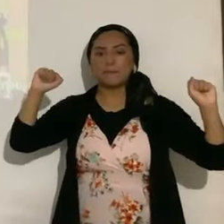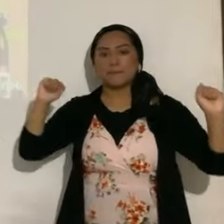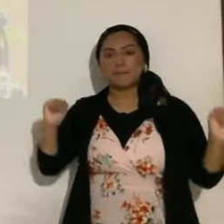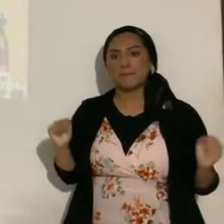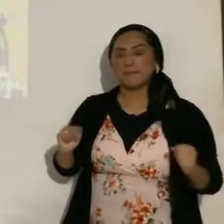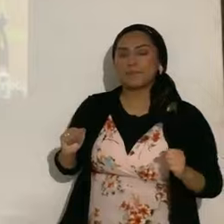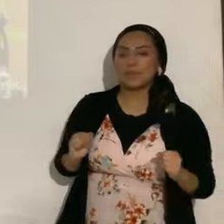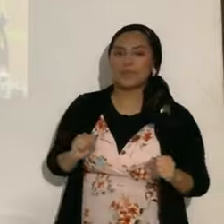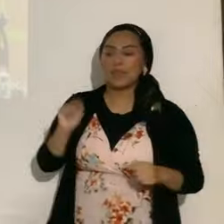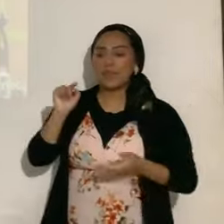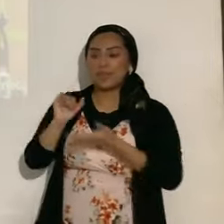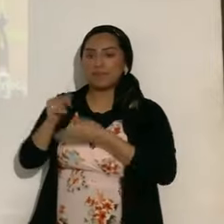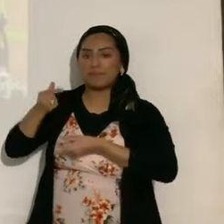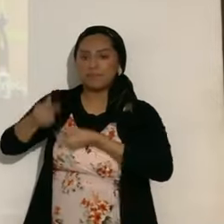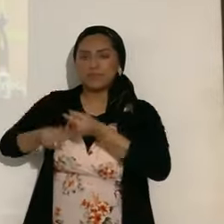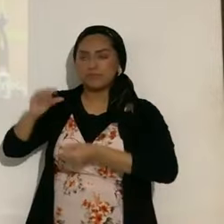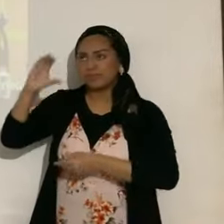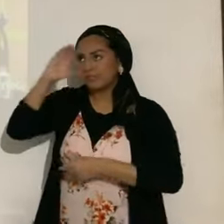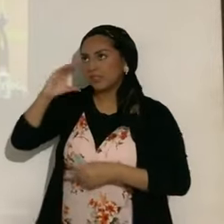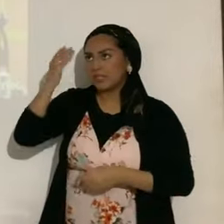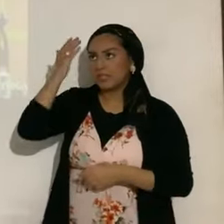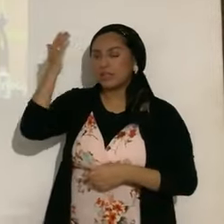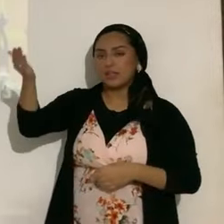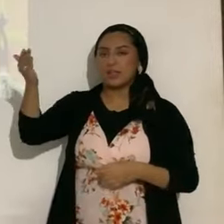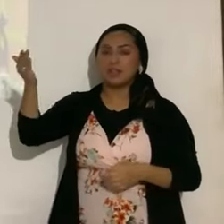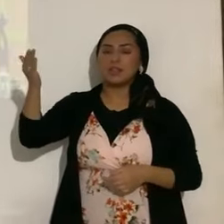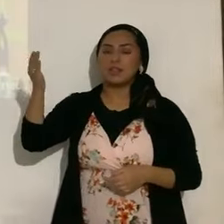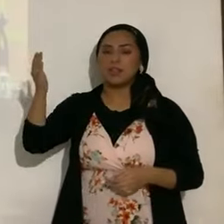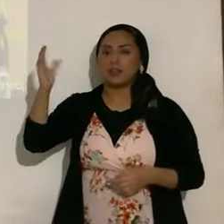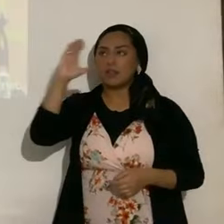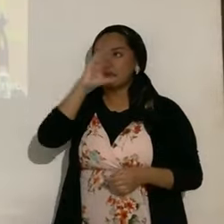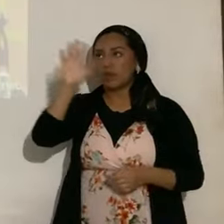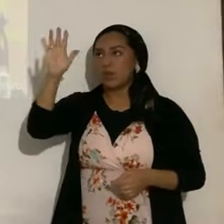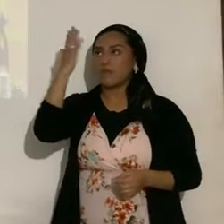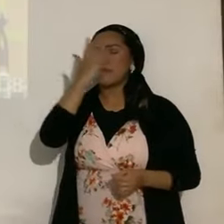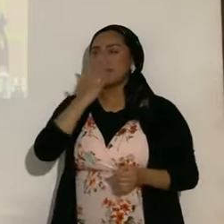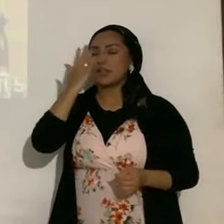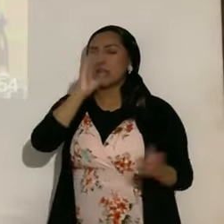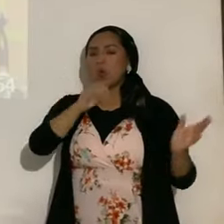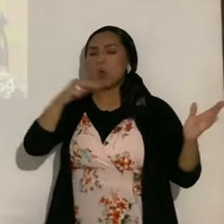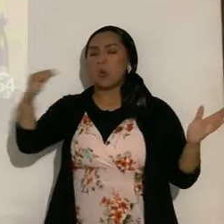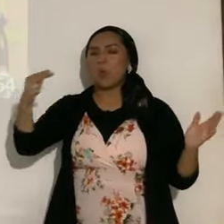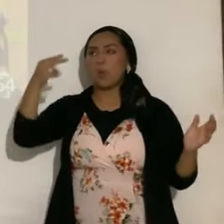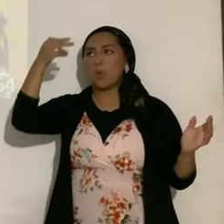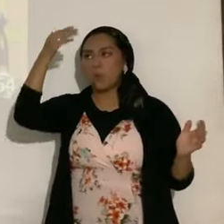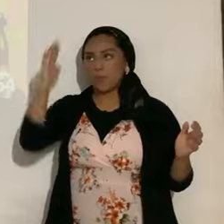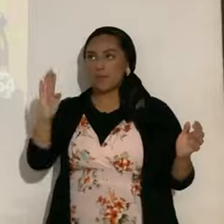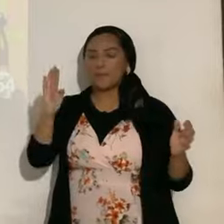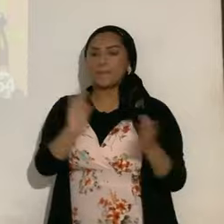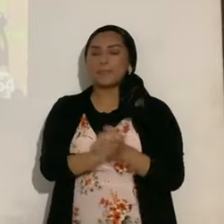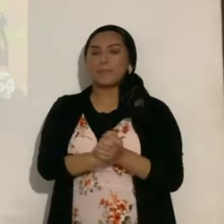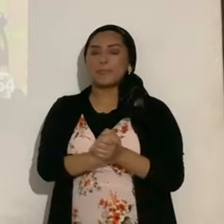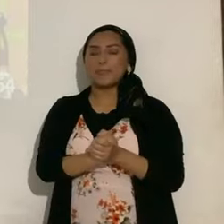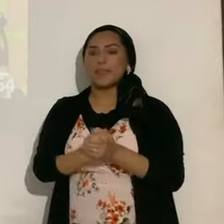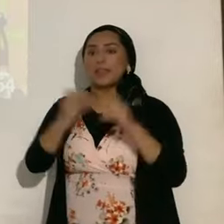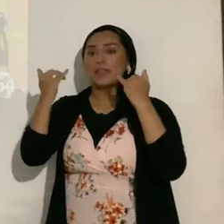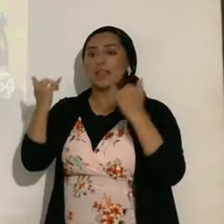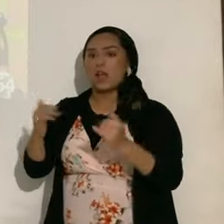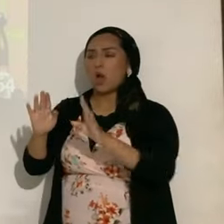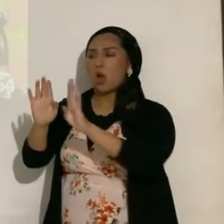tal es la generación de los que le buscan, de los que buscan tu rostro, oh Elohim de Jacob. Alzad dos puertas vuestras